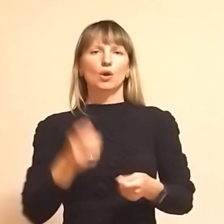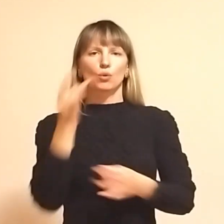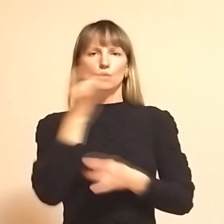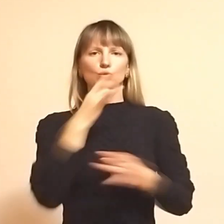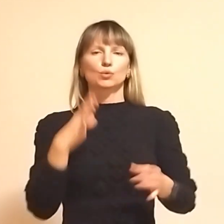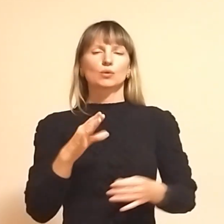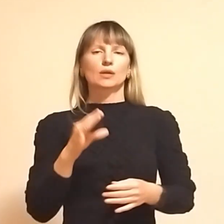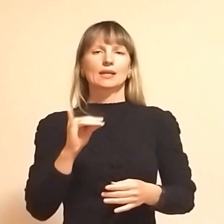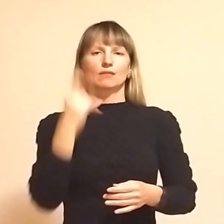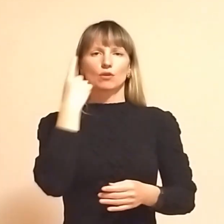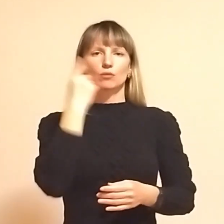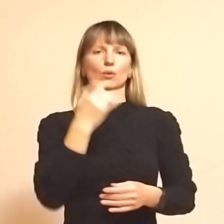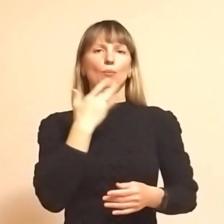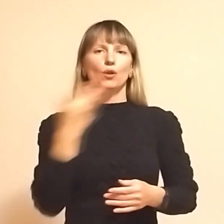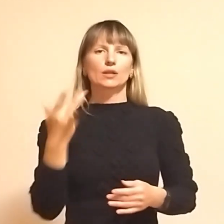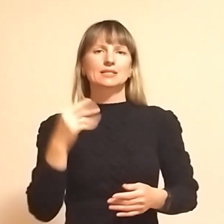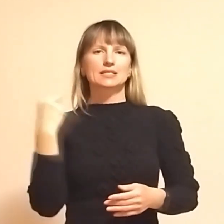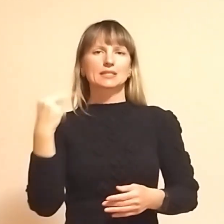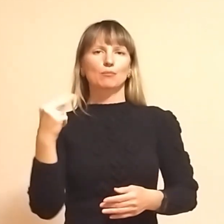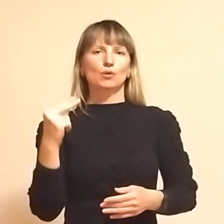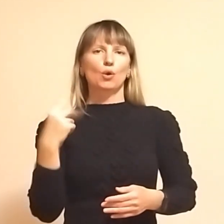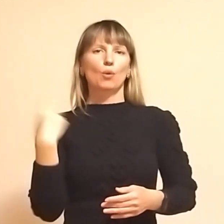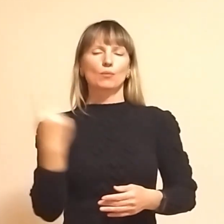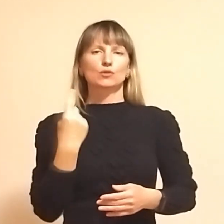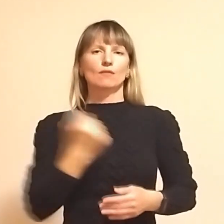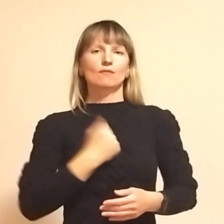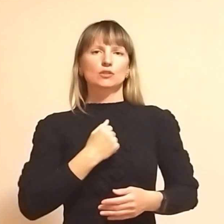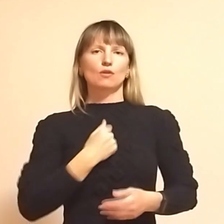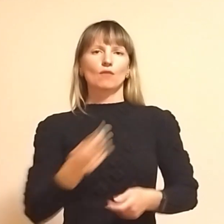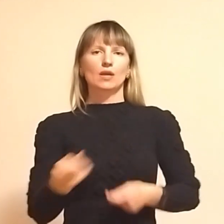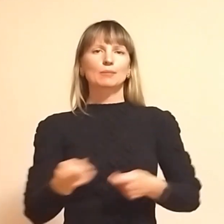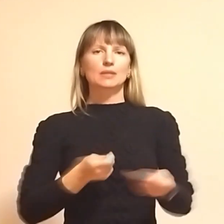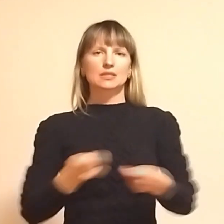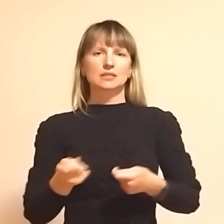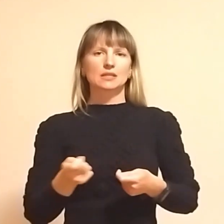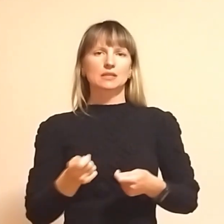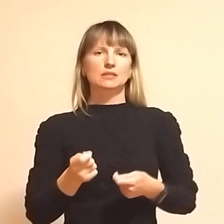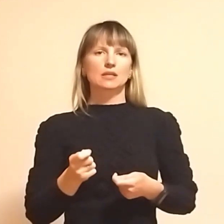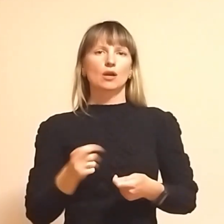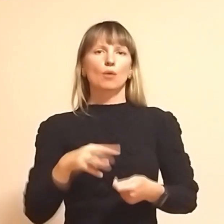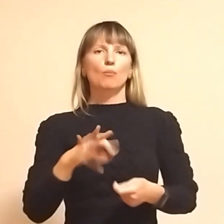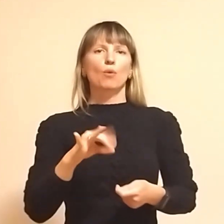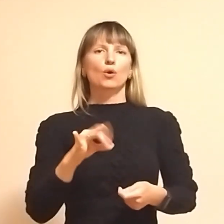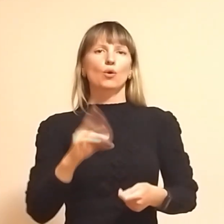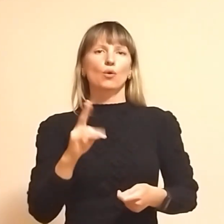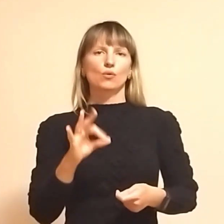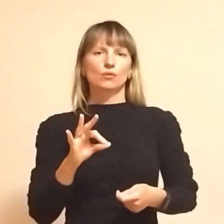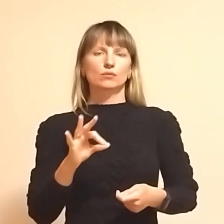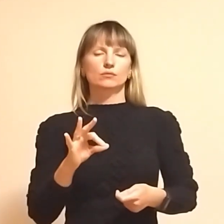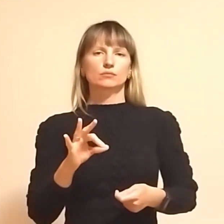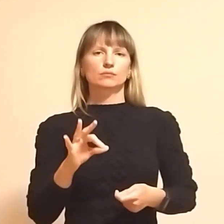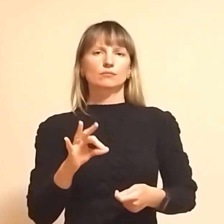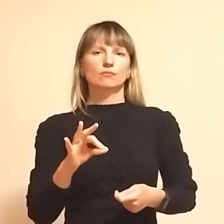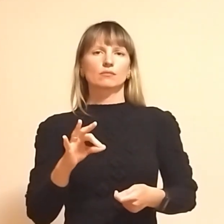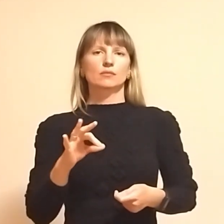культури та інформаційної політики Запорізької обласної військової адміністрації Владислав Мороко. «Щовши в